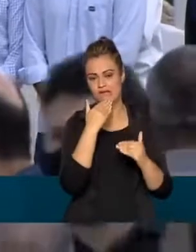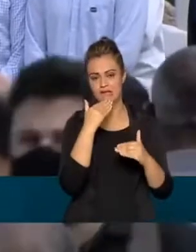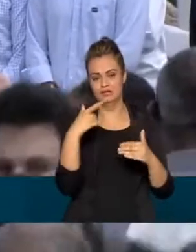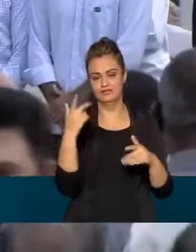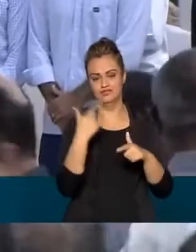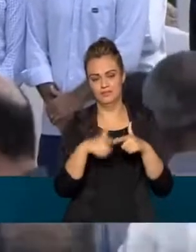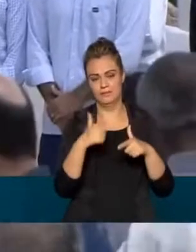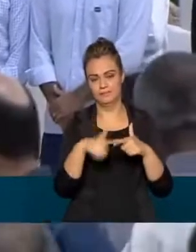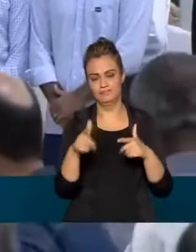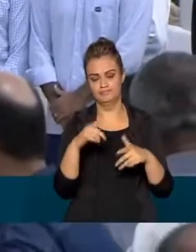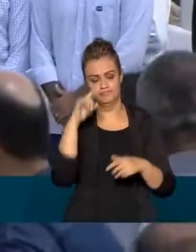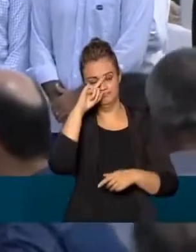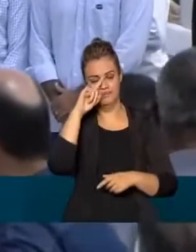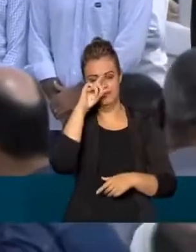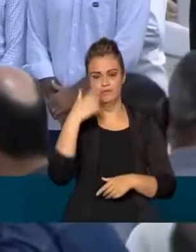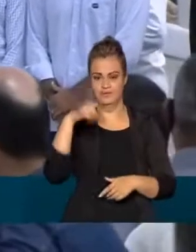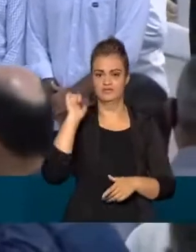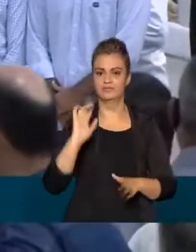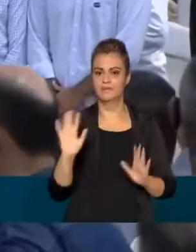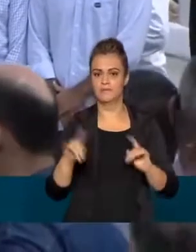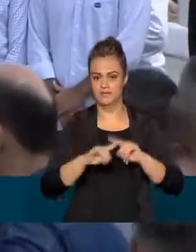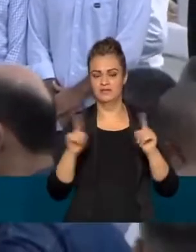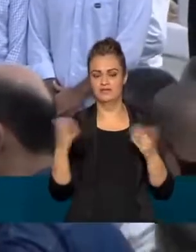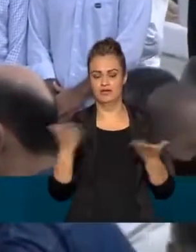dessa rodovia antes de ser duplicada